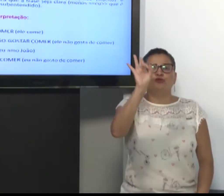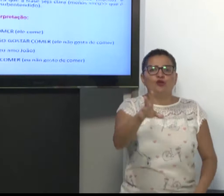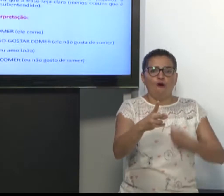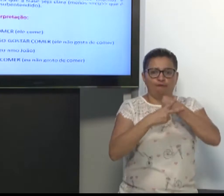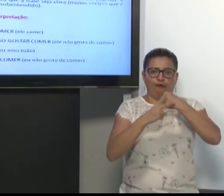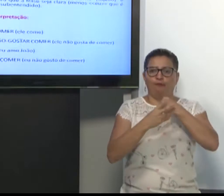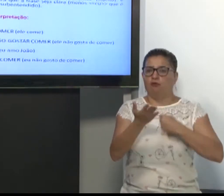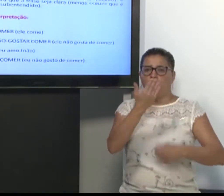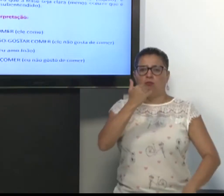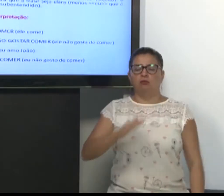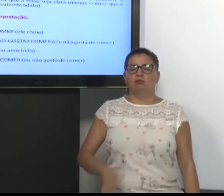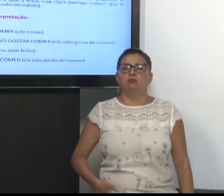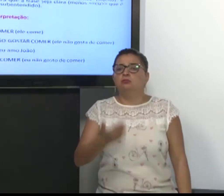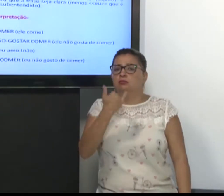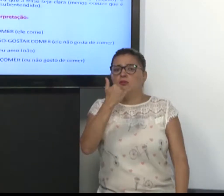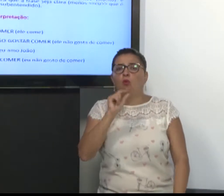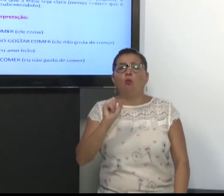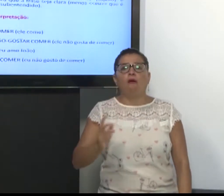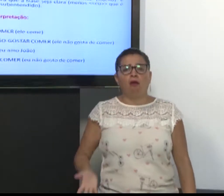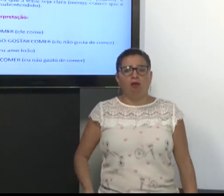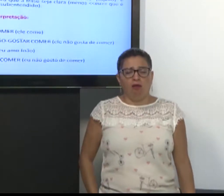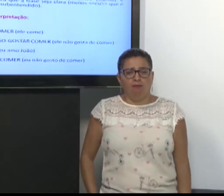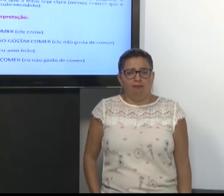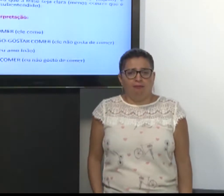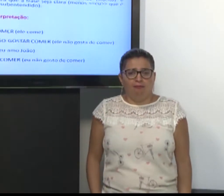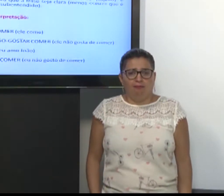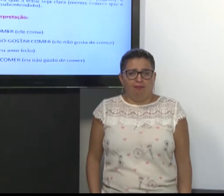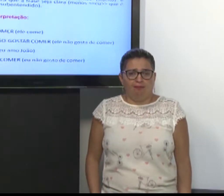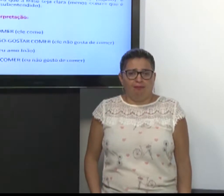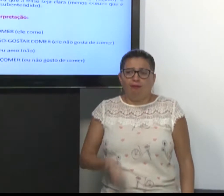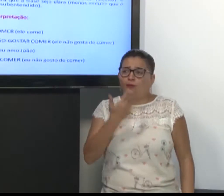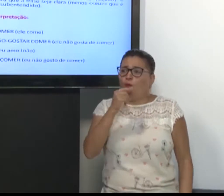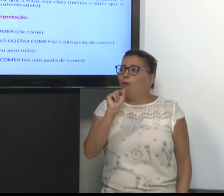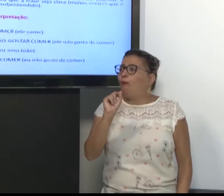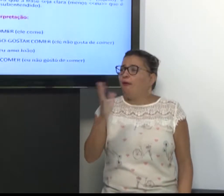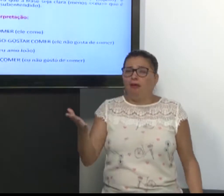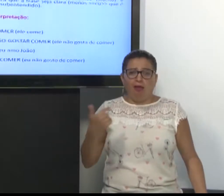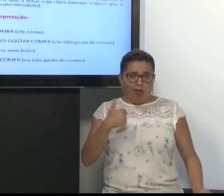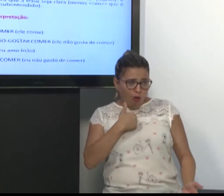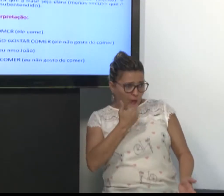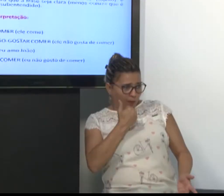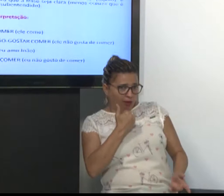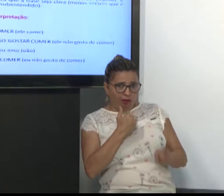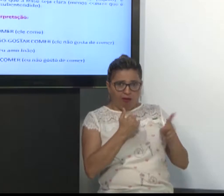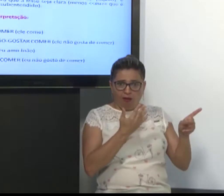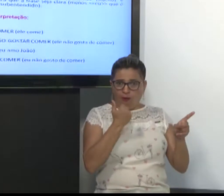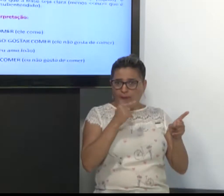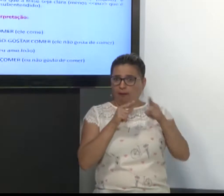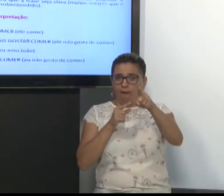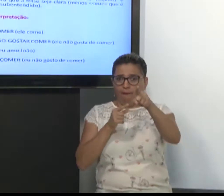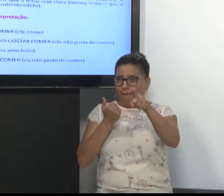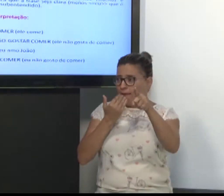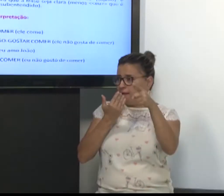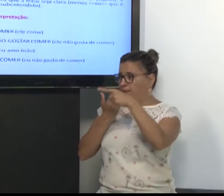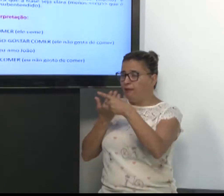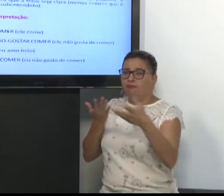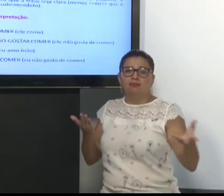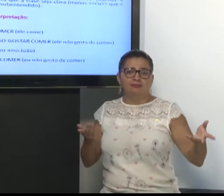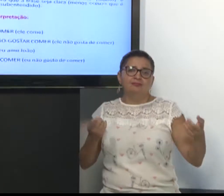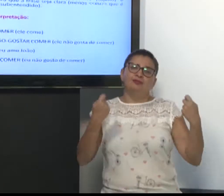só o verbo comer. O que significa isso? Comeu o quê? Eu comi, ele comeu, você comeu, ela comeu. Então, eu